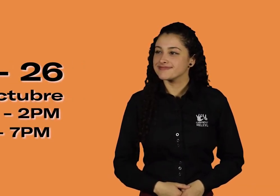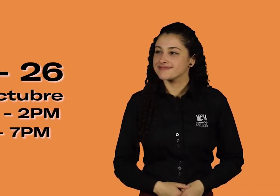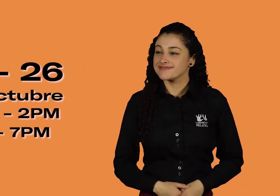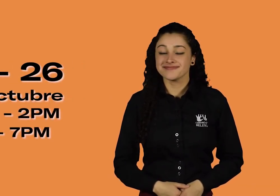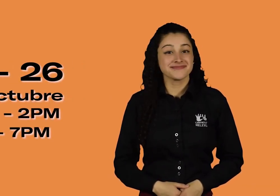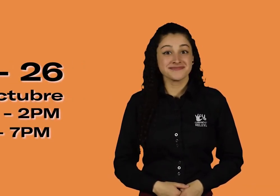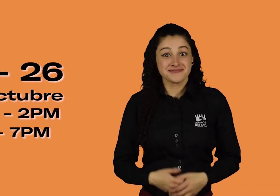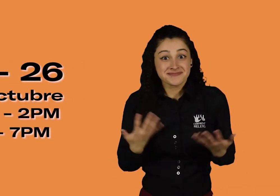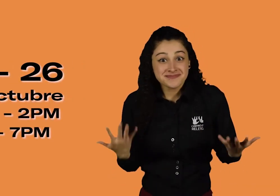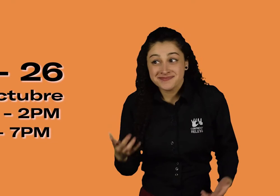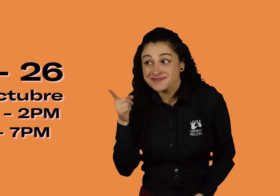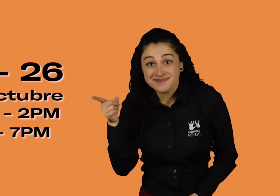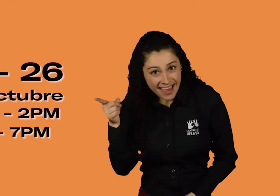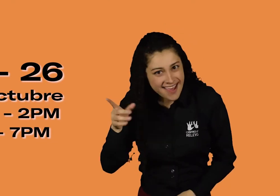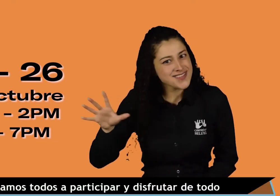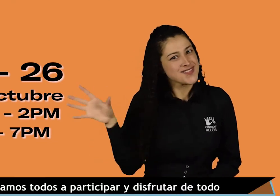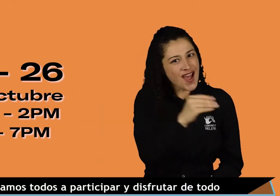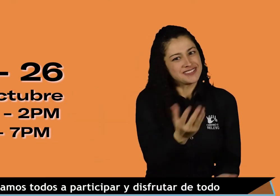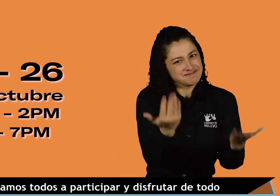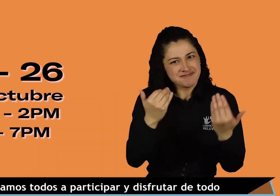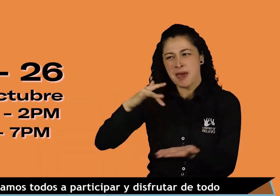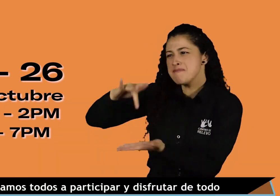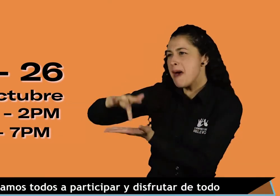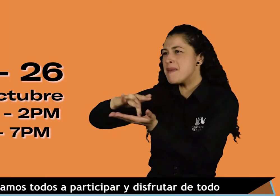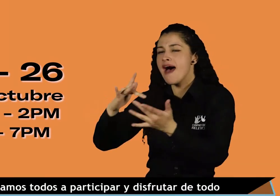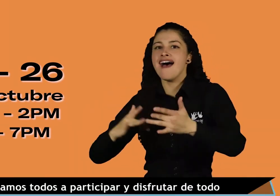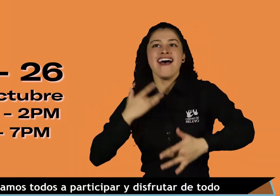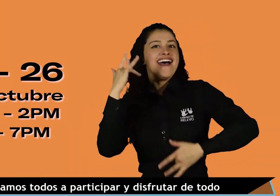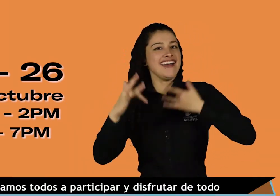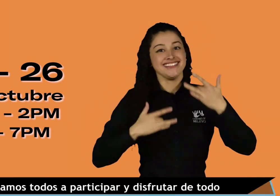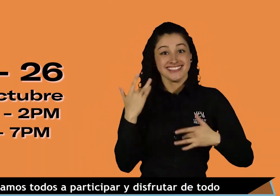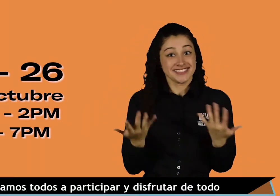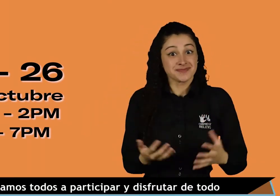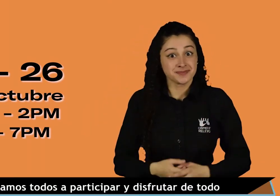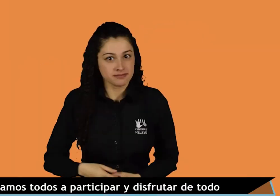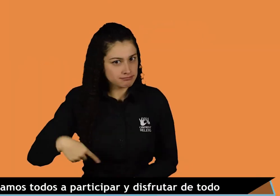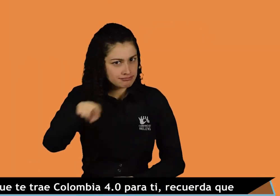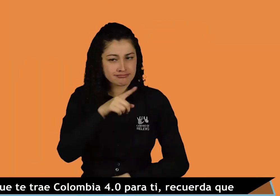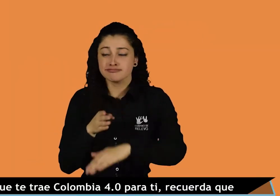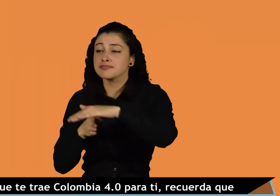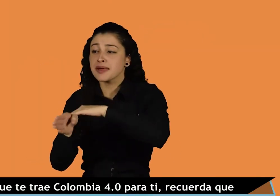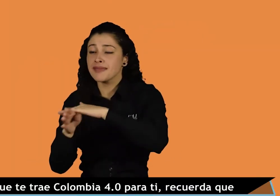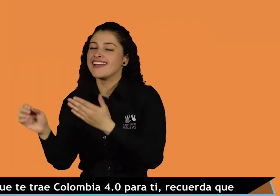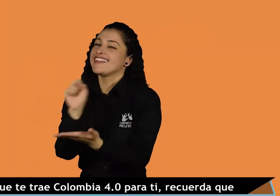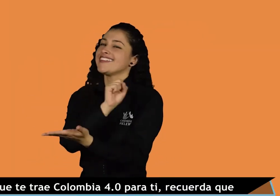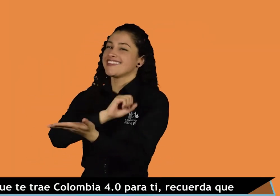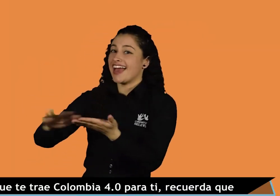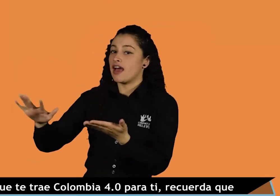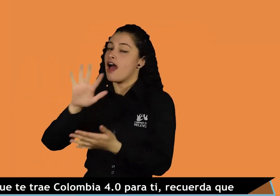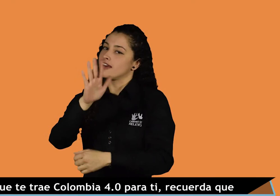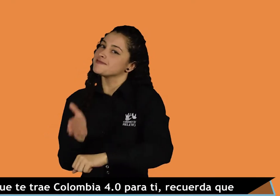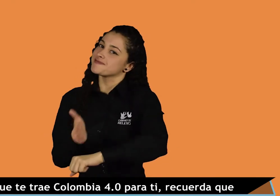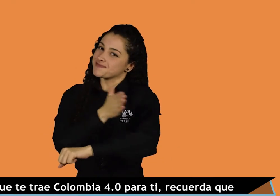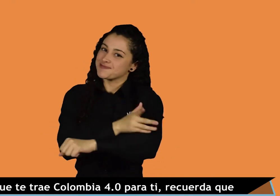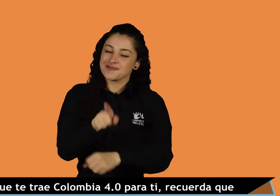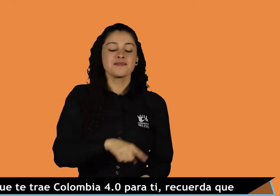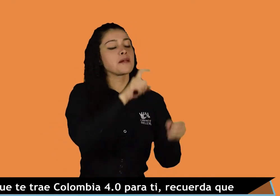la tarde a 7 de la noche. Vamos todos a participar y disfrutar de todo lo que te trae Colombia 4.0 para ti.